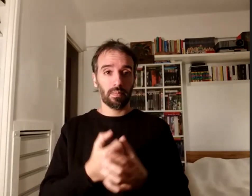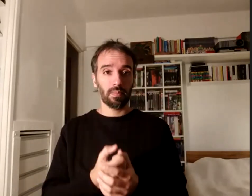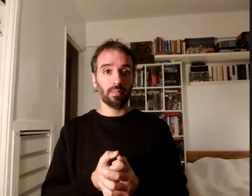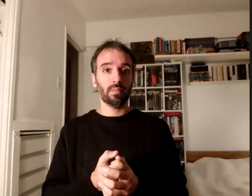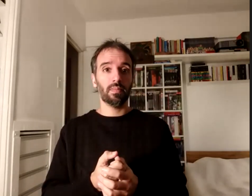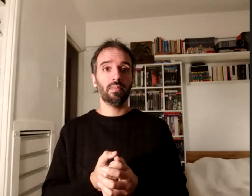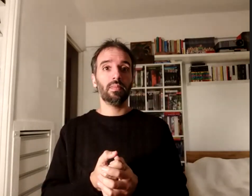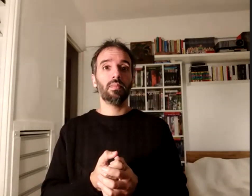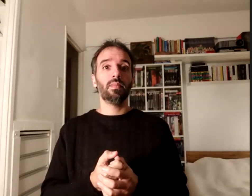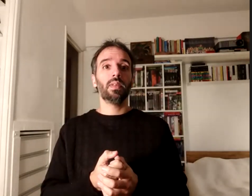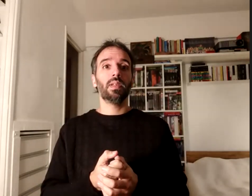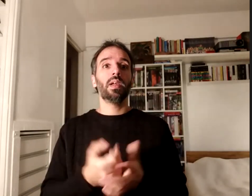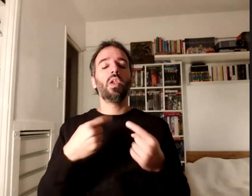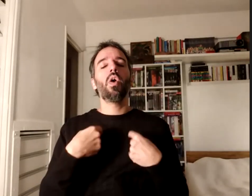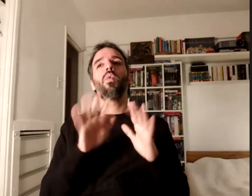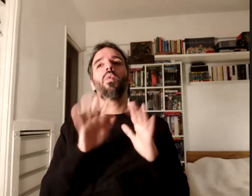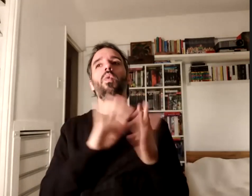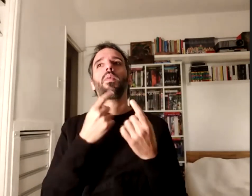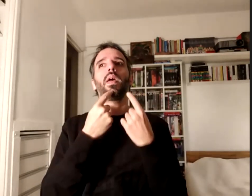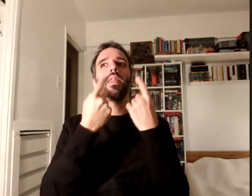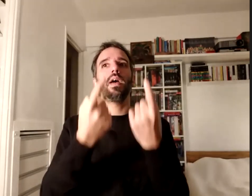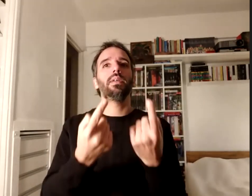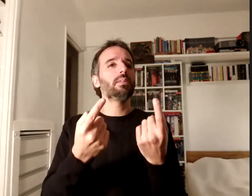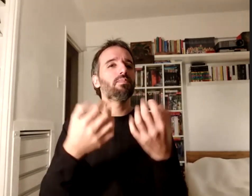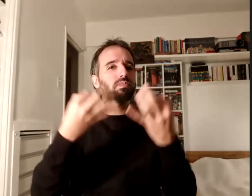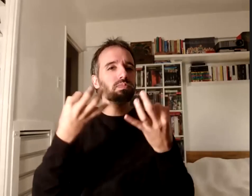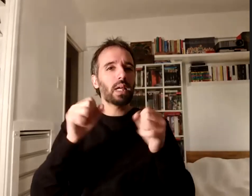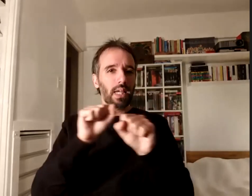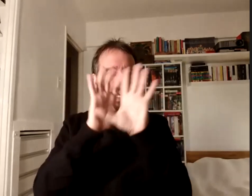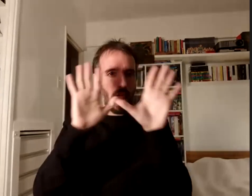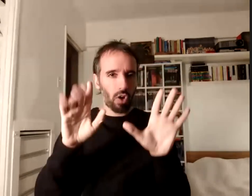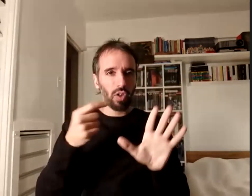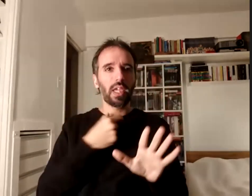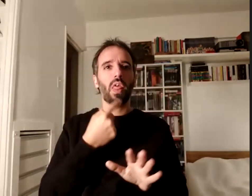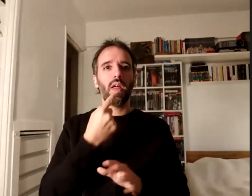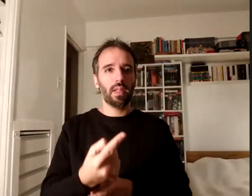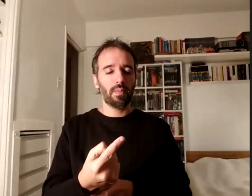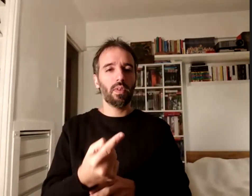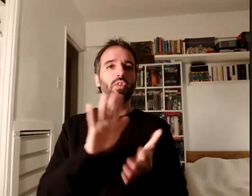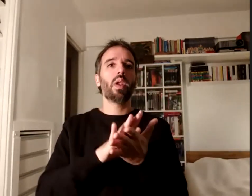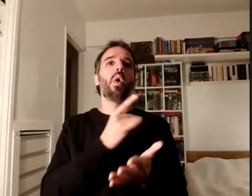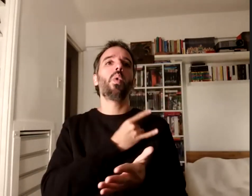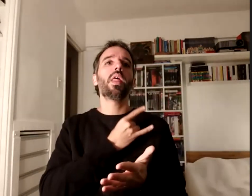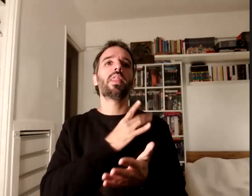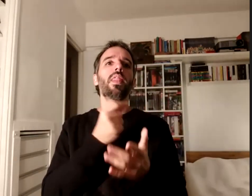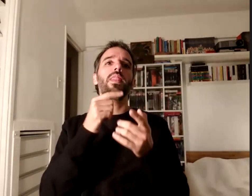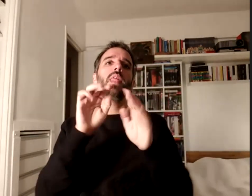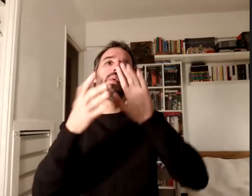lo voy a decir como muy crudamente, pero muy claramente, a las universidades las tenemos que dar vuelta y vuelta y